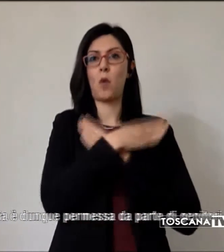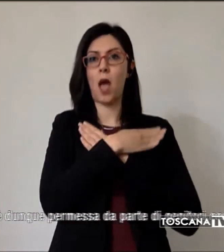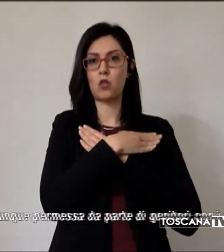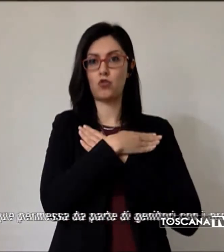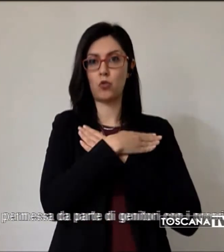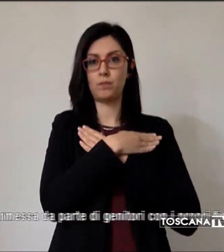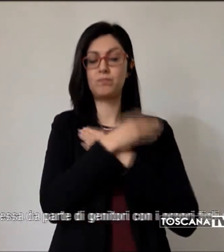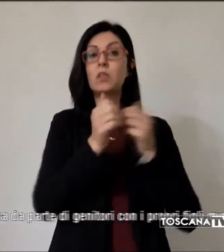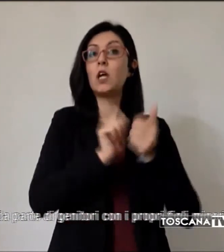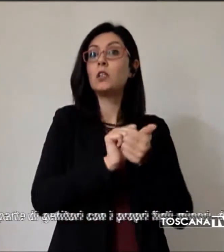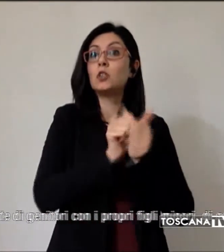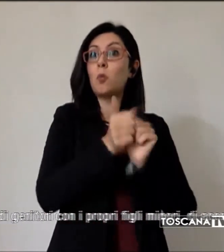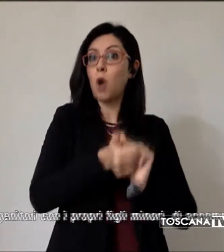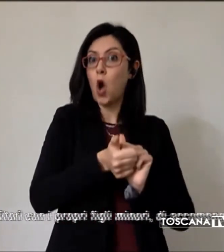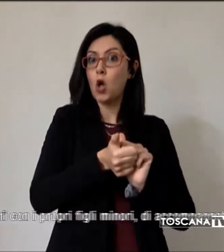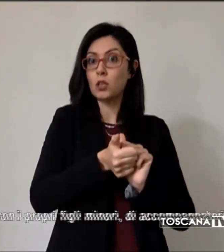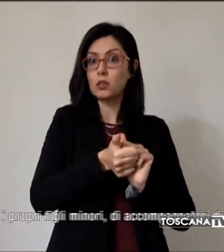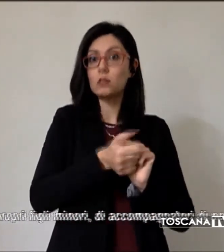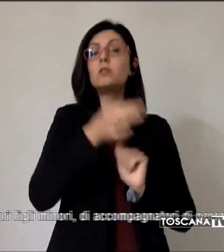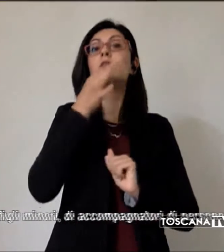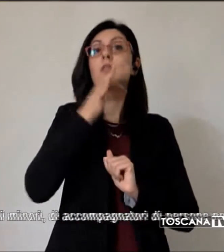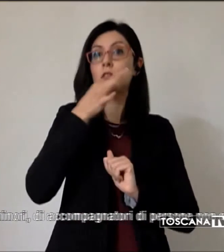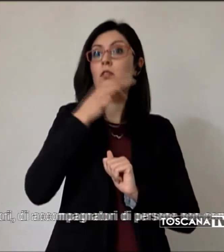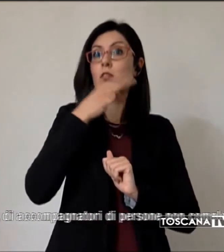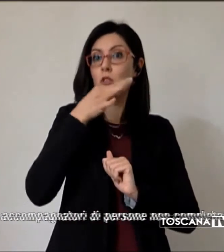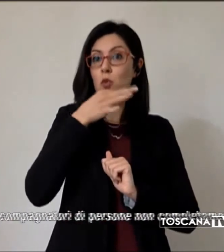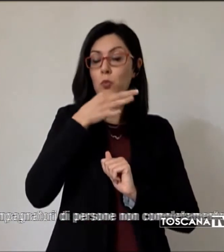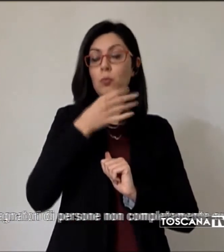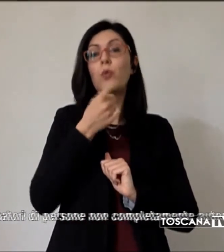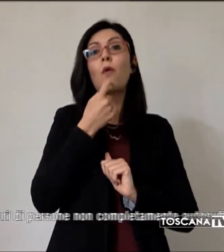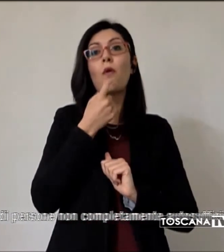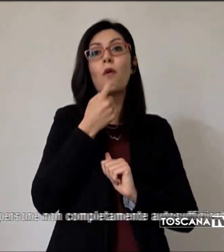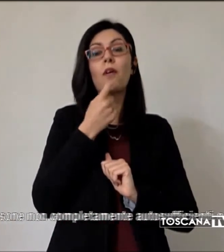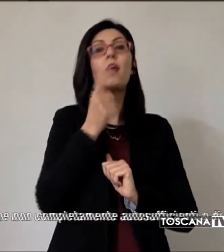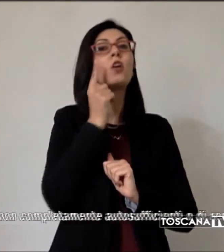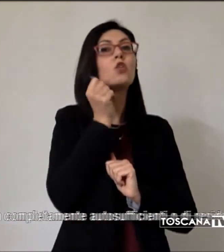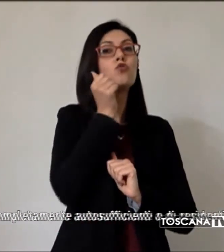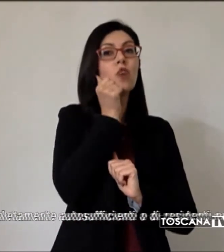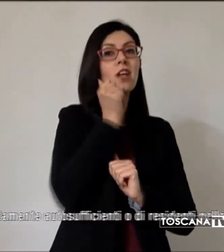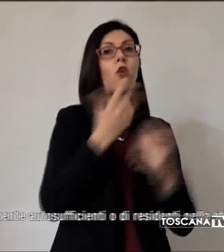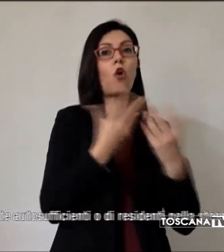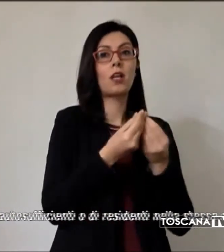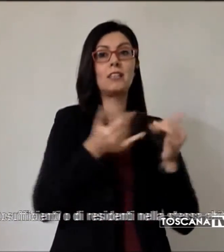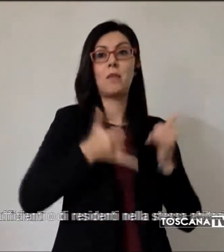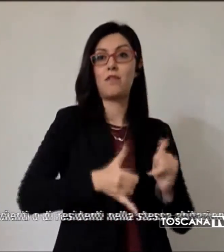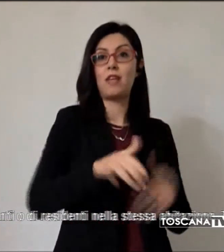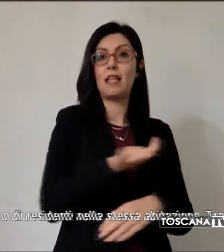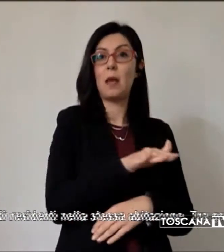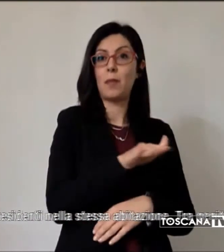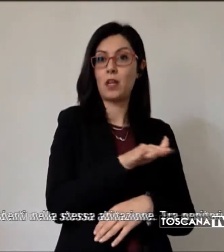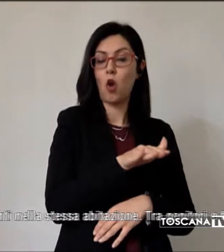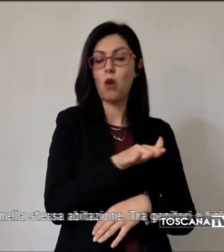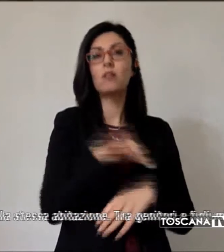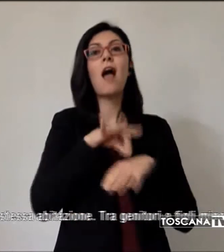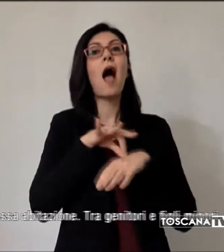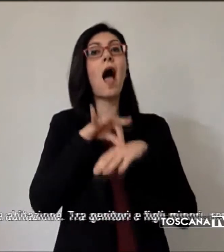è dunque permessa da parte di genitori con i propri figli minori, di accompagnatori di persone